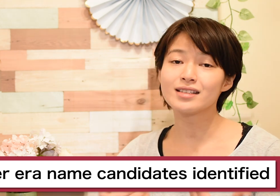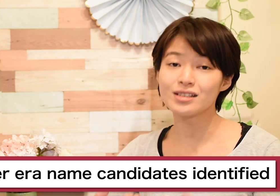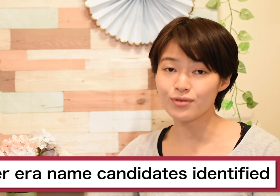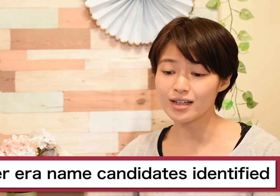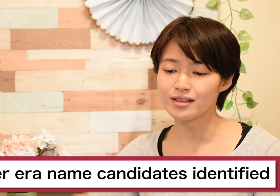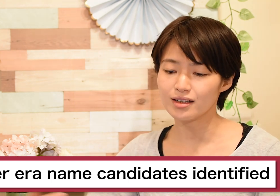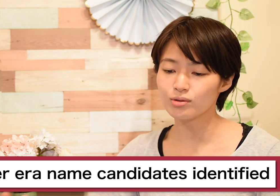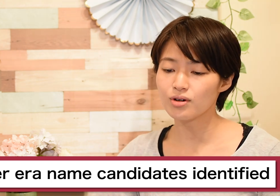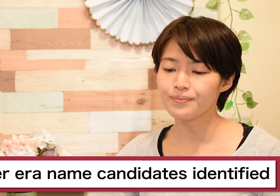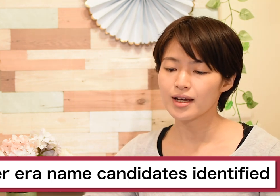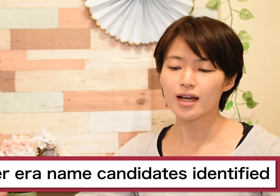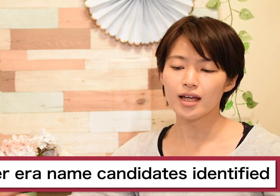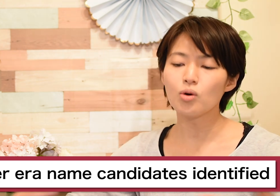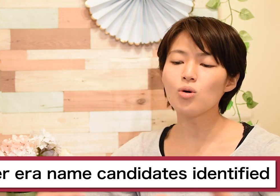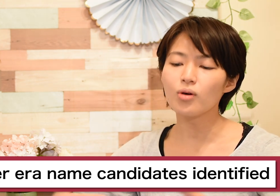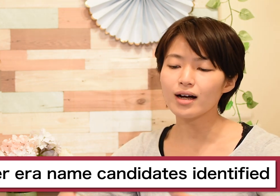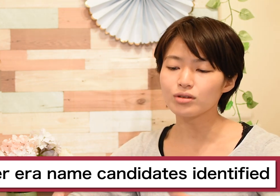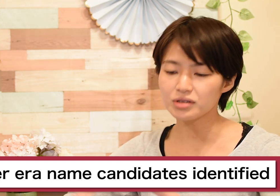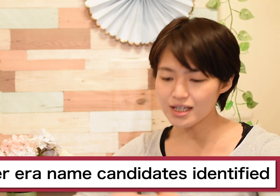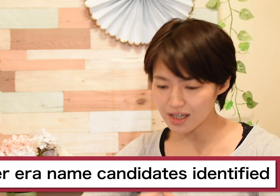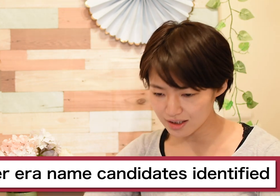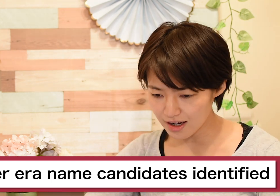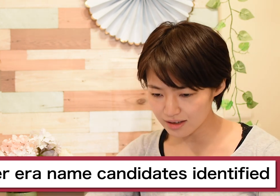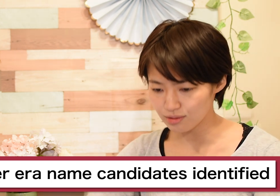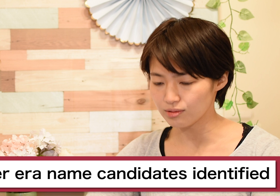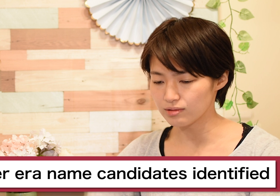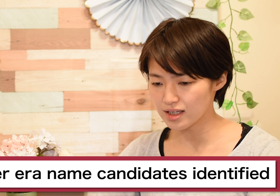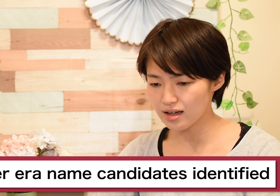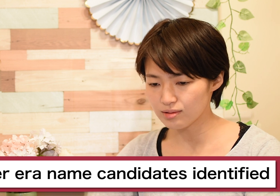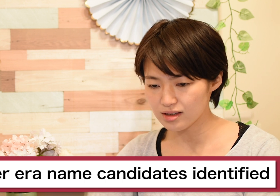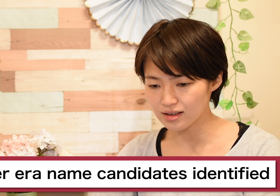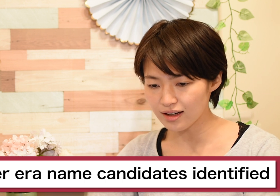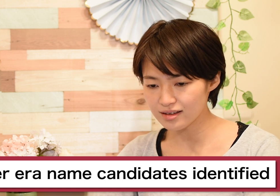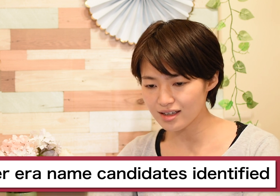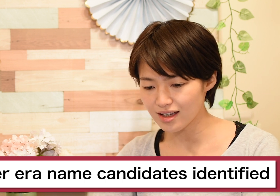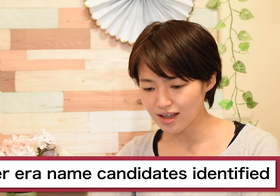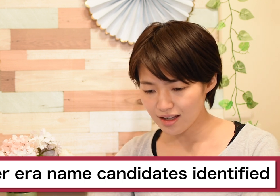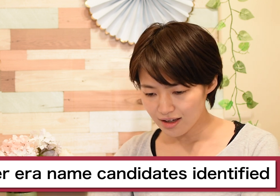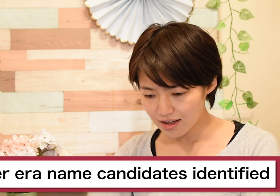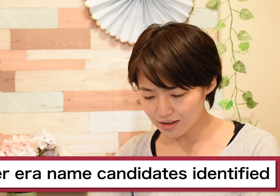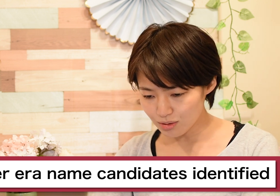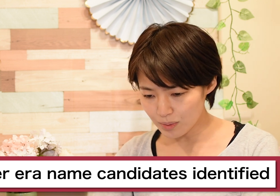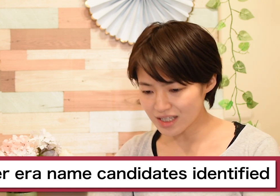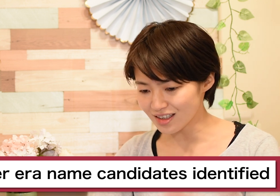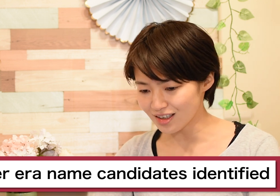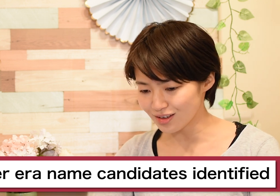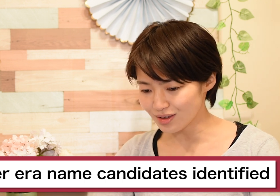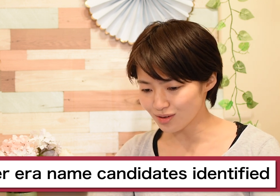identifiedね、この候補が特定されたということでこれね、でえーと、バレちゃったっていうか、